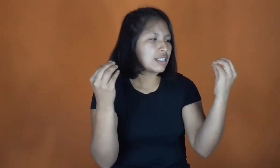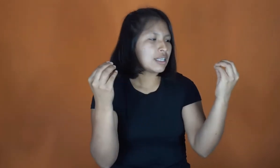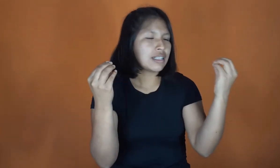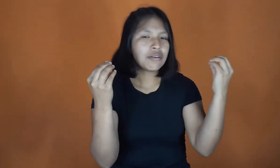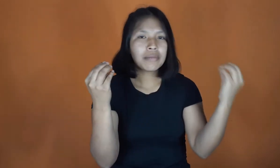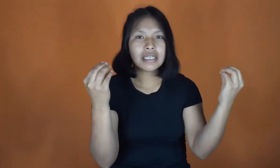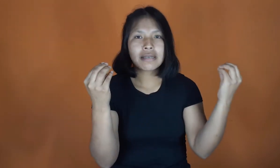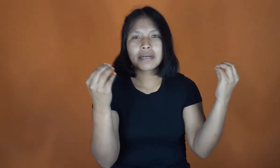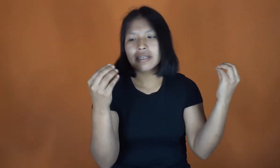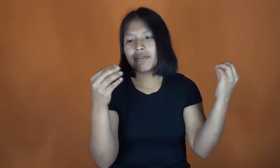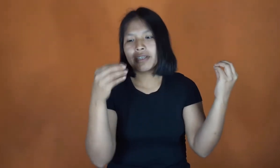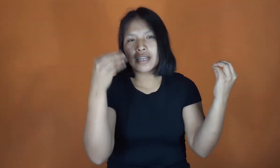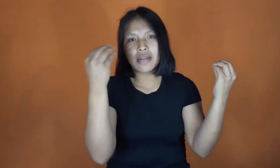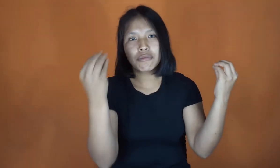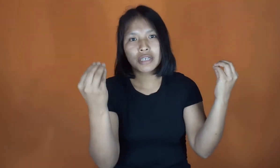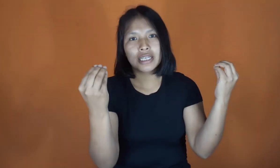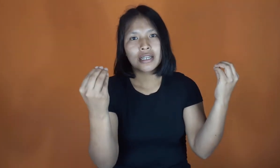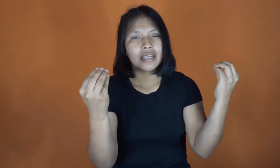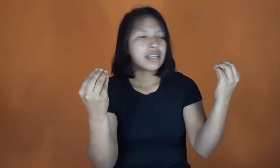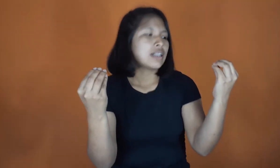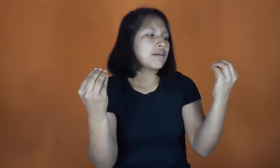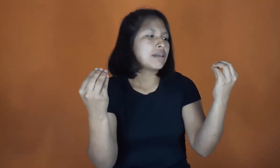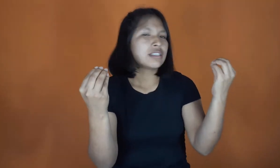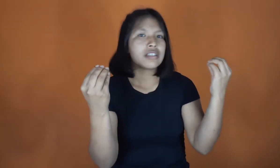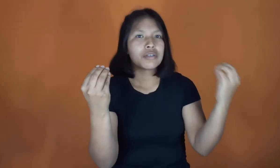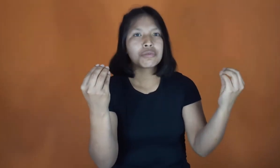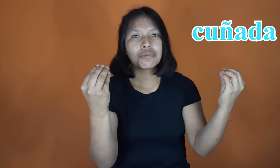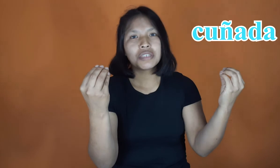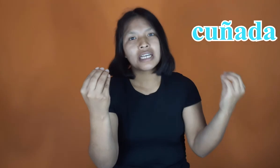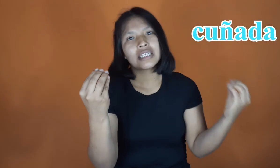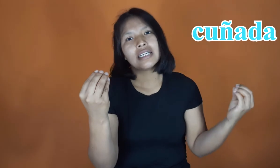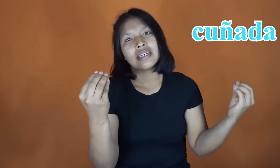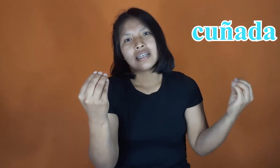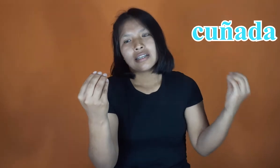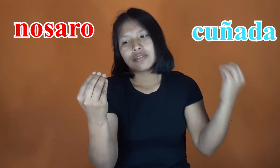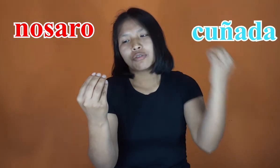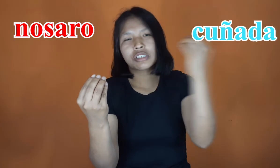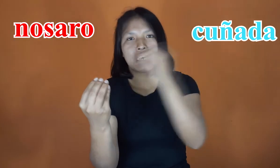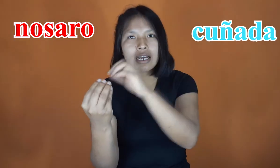el hombre se va a referir a la mujer, le va a decir a su cuñada Nosaro.